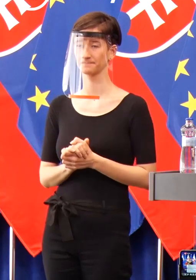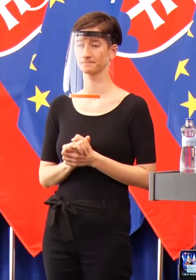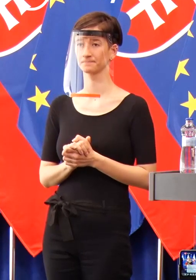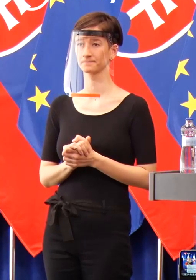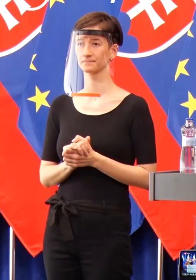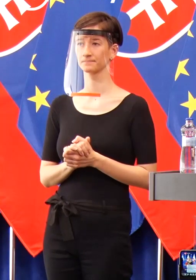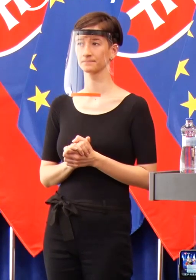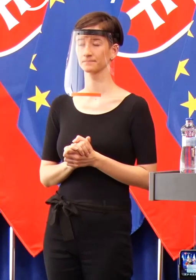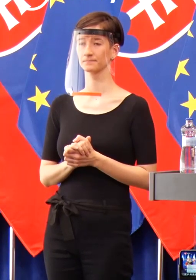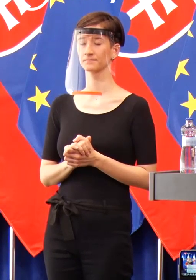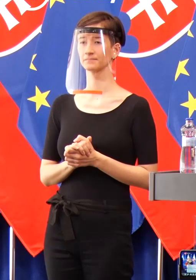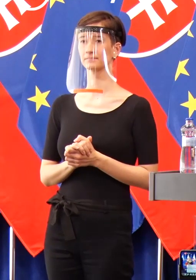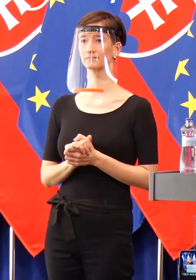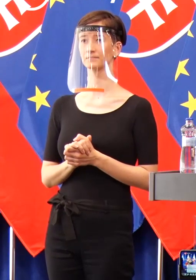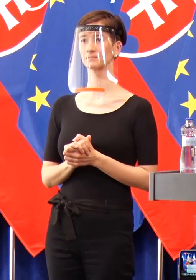Dostal som aj ja